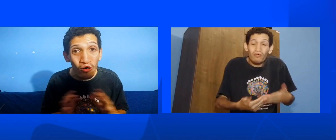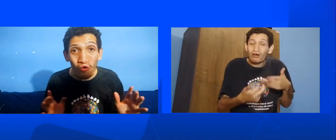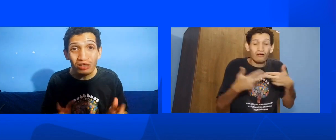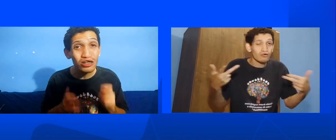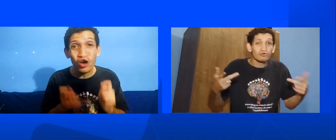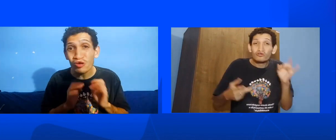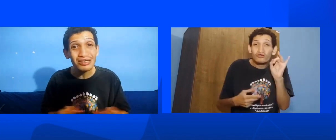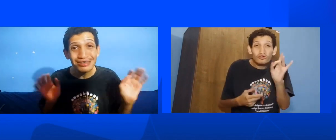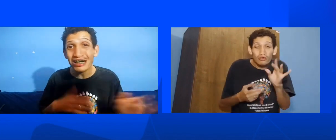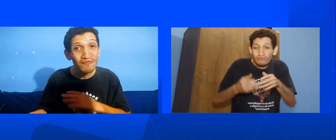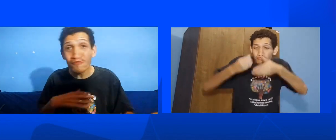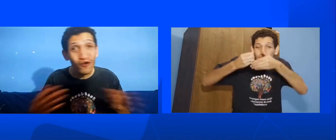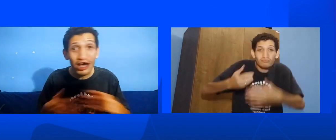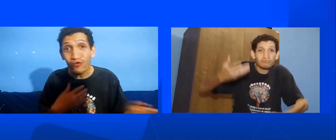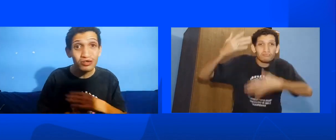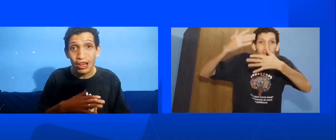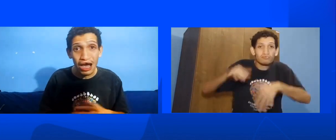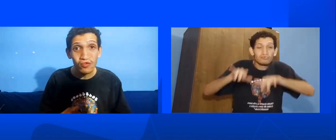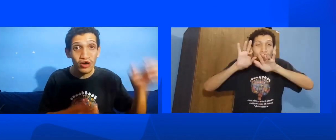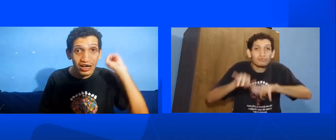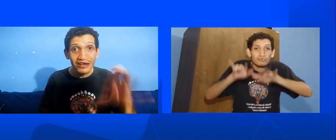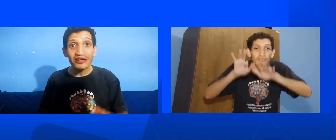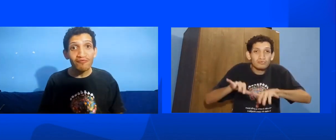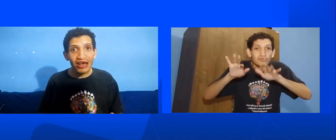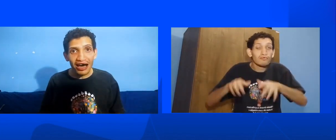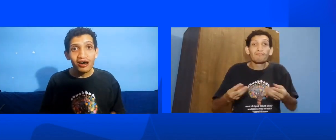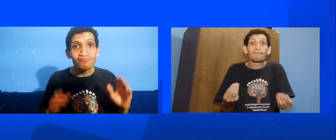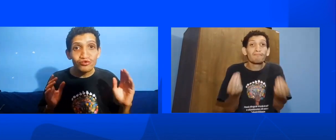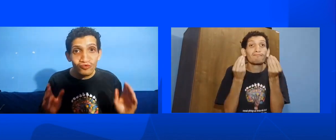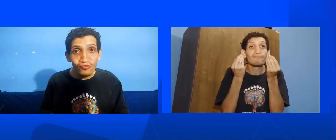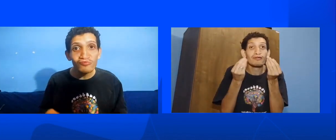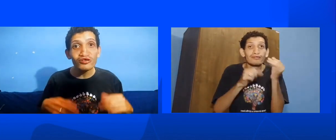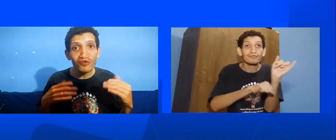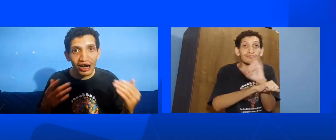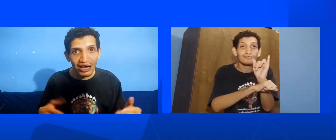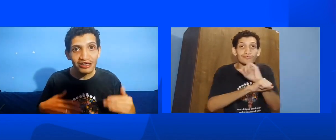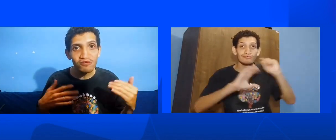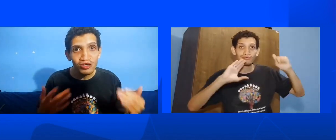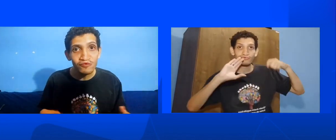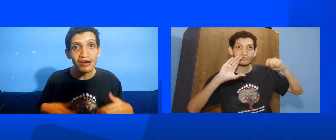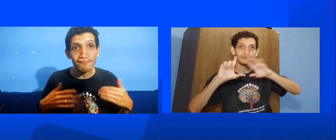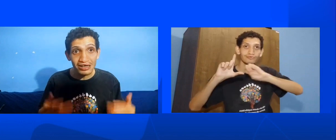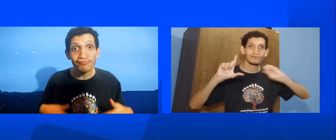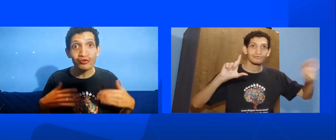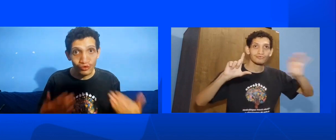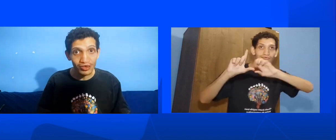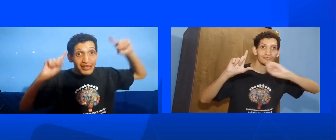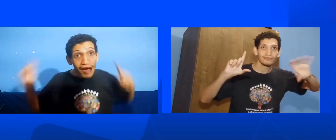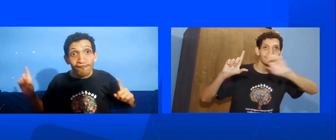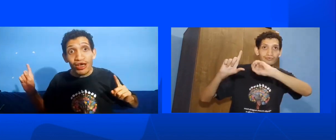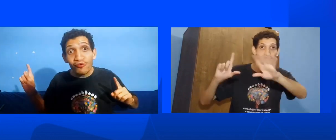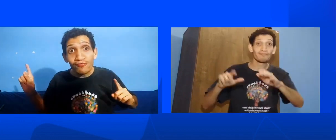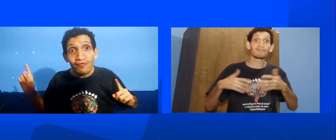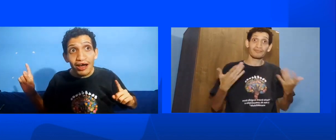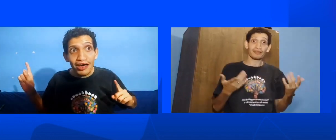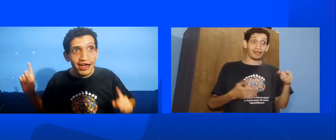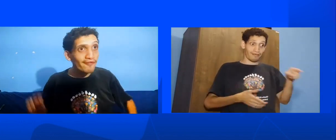coisa É só você aprender qualquer coisa aleatória E ligar pro YouTube e divulgar esse vídeo pra mais pessoas E a pergunta é